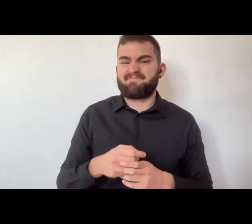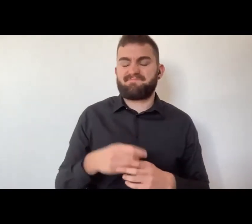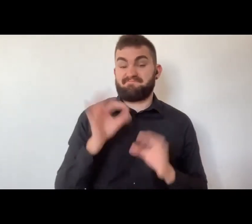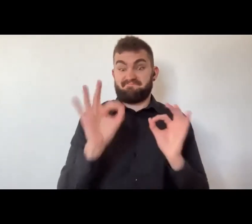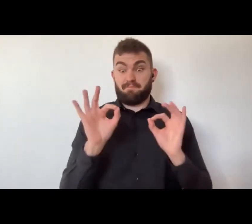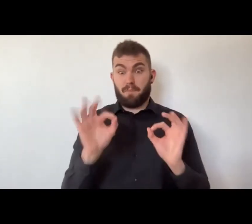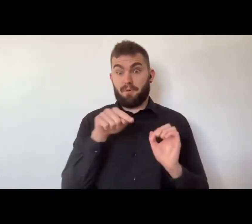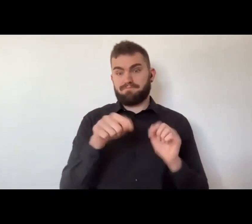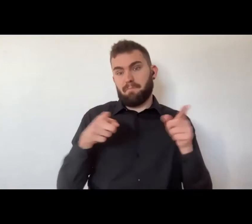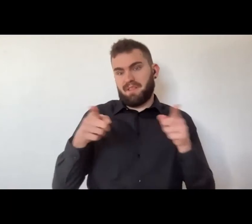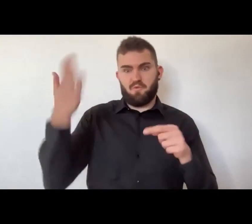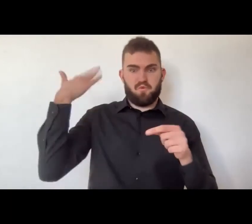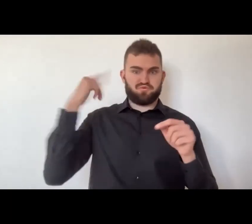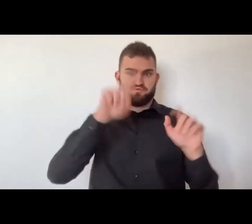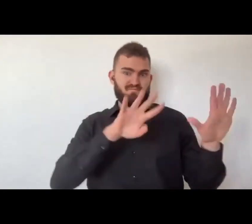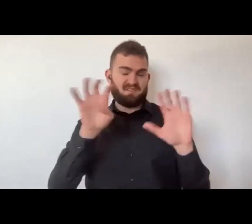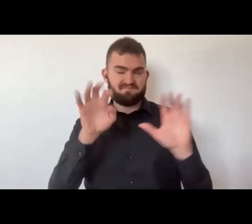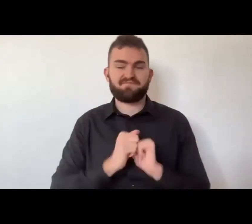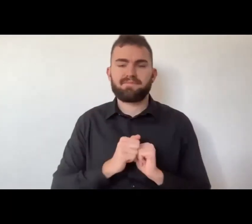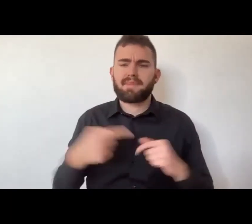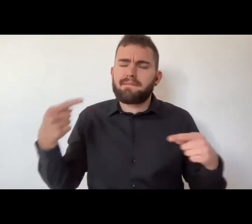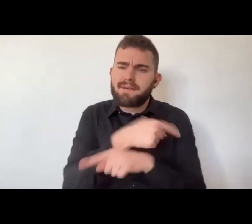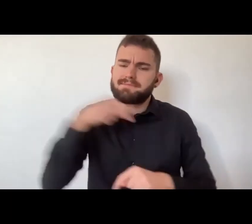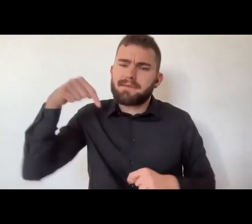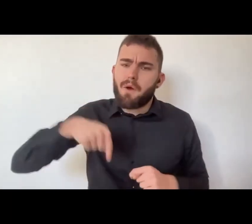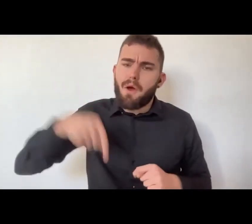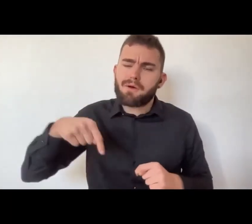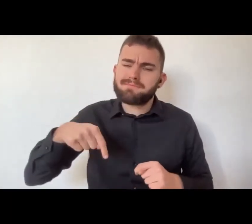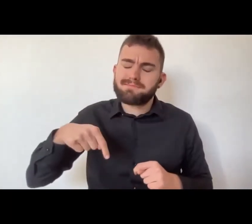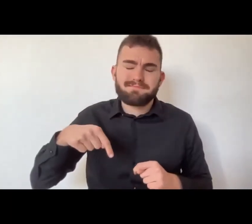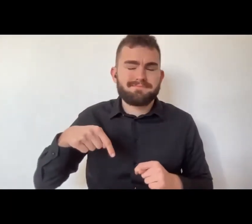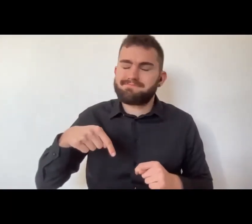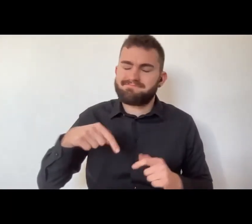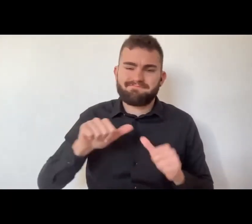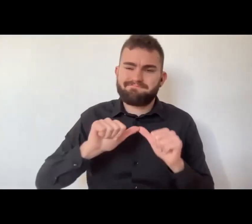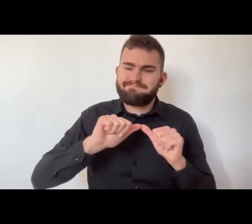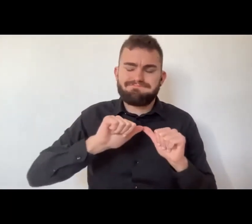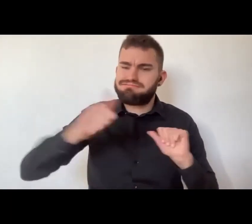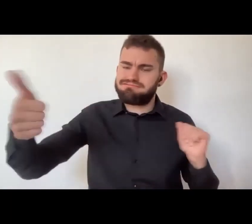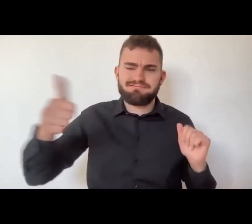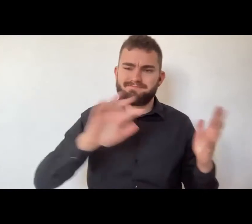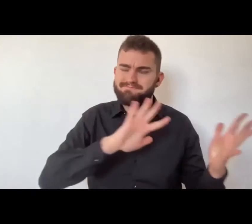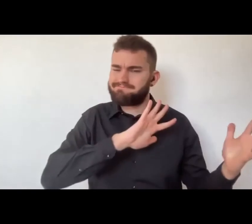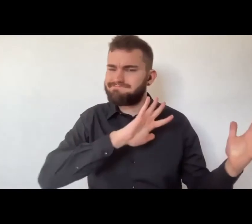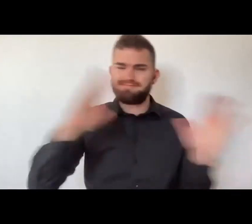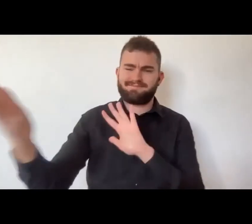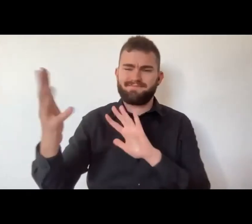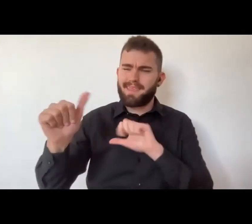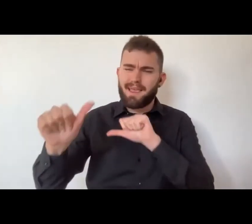condivisione in presenza. e siamo nel secolo scorso.